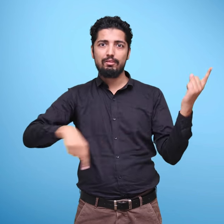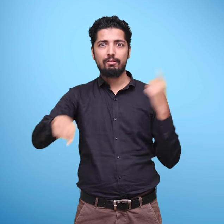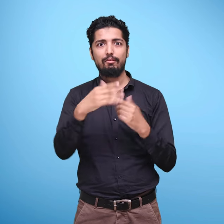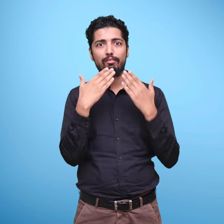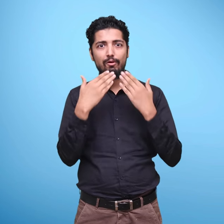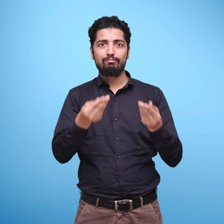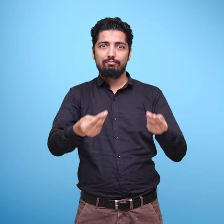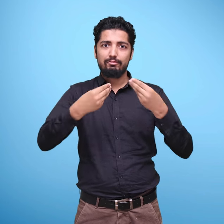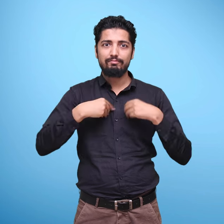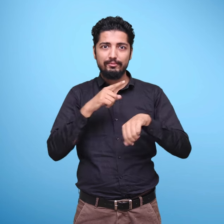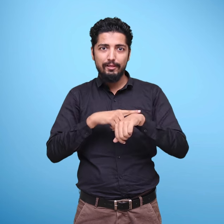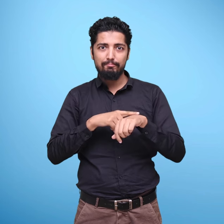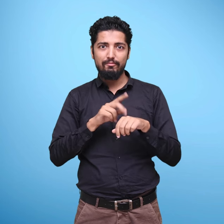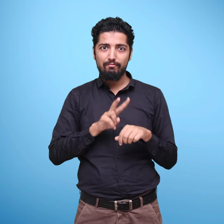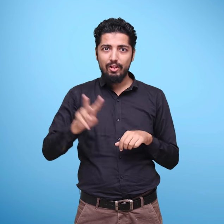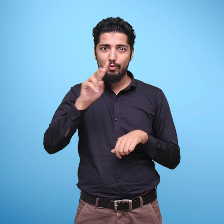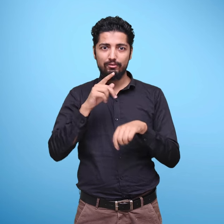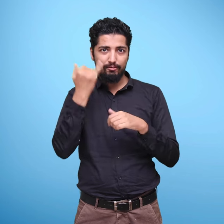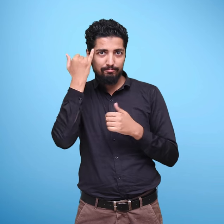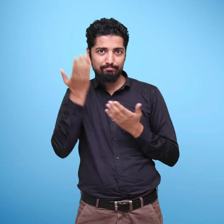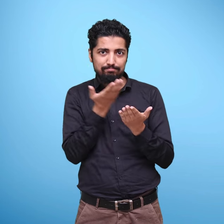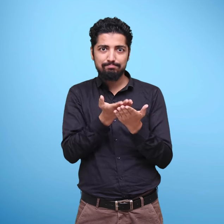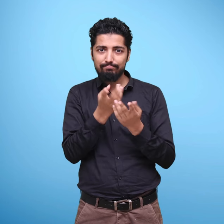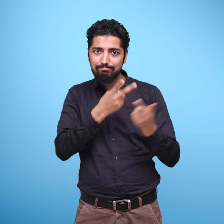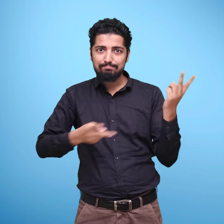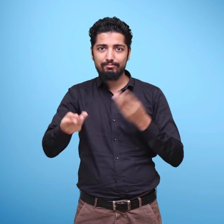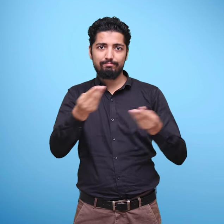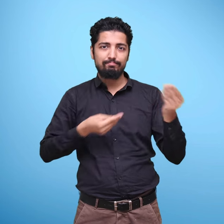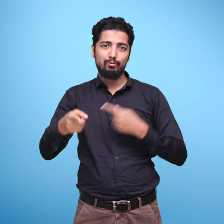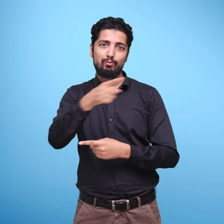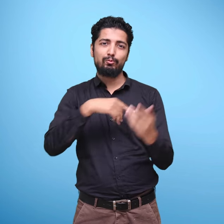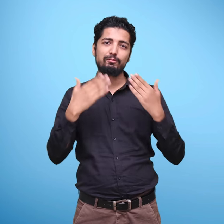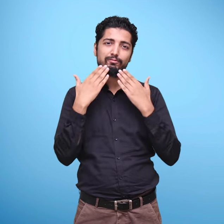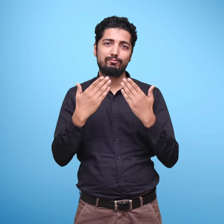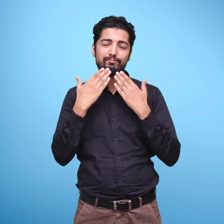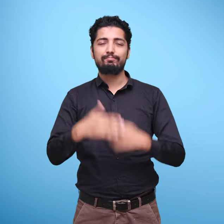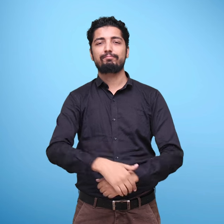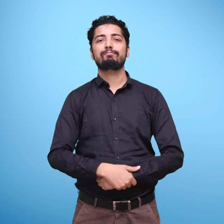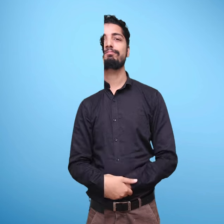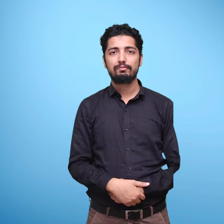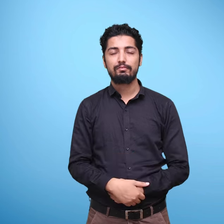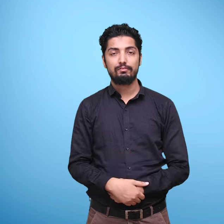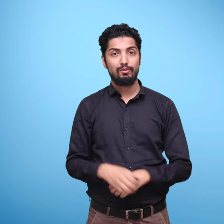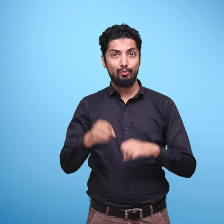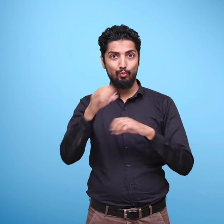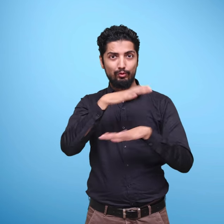शिक्षन सामगरी की गुणवत्ता को निरंतर समुन्नत करने के लिए प्रतिबध राष्ट्रिय शैक्षिक